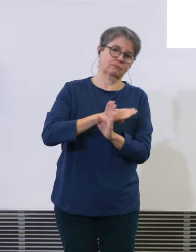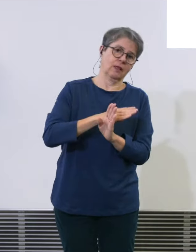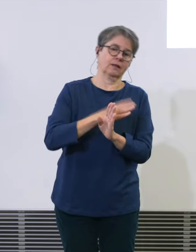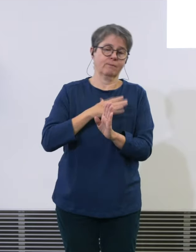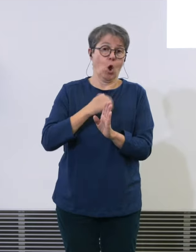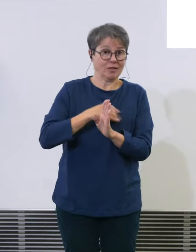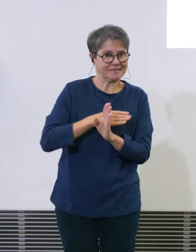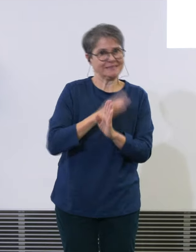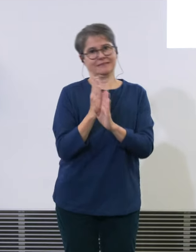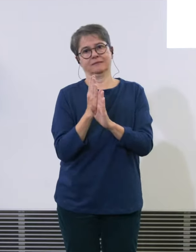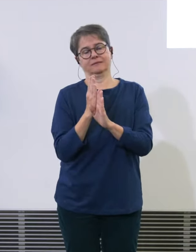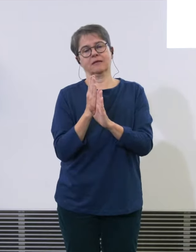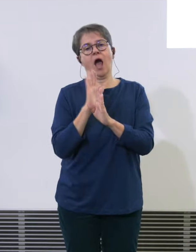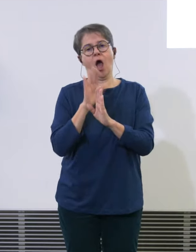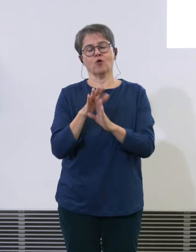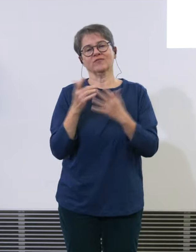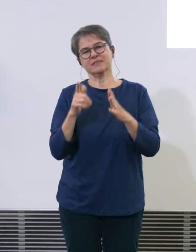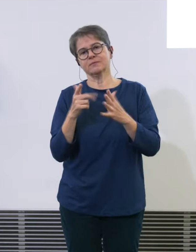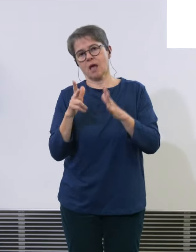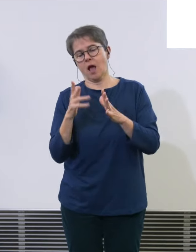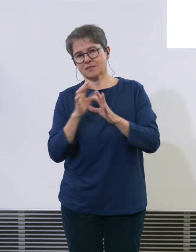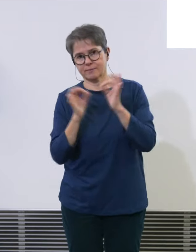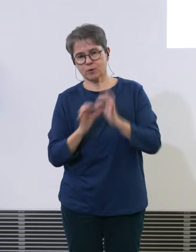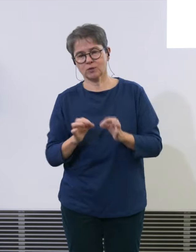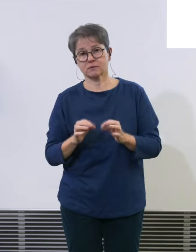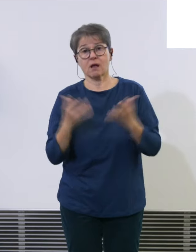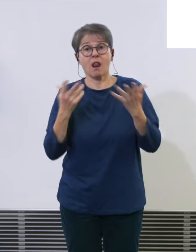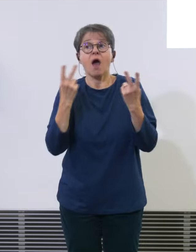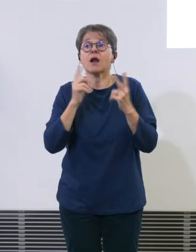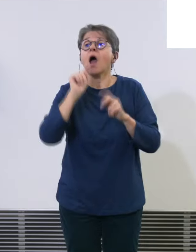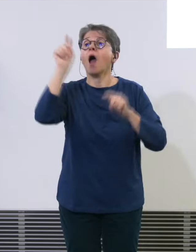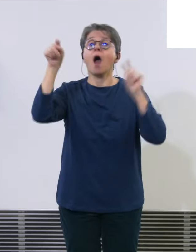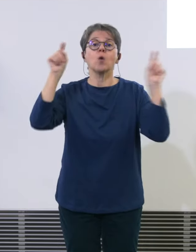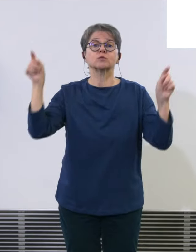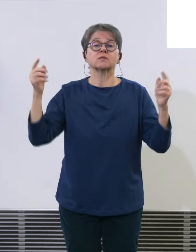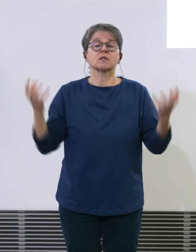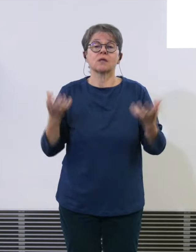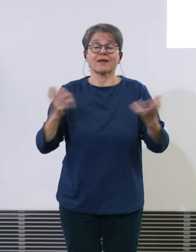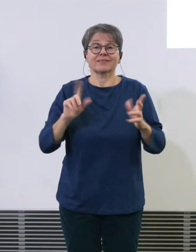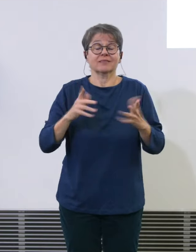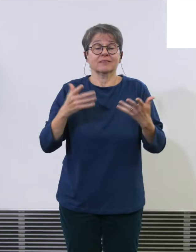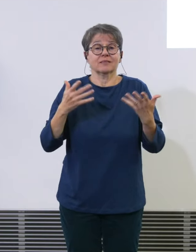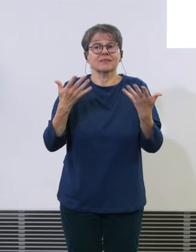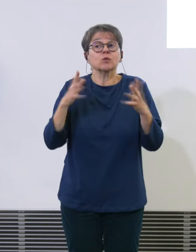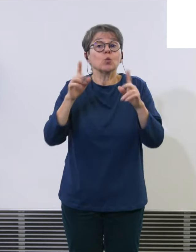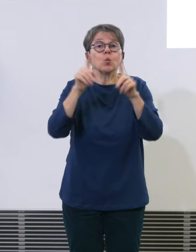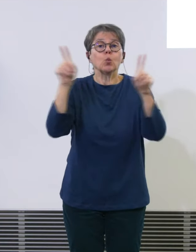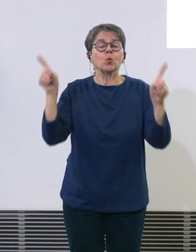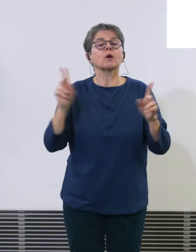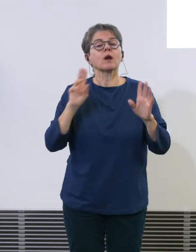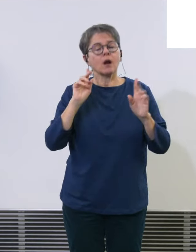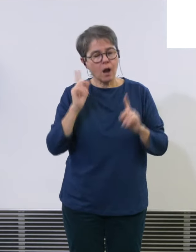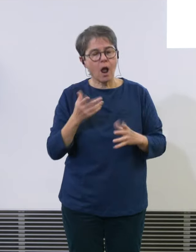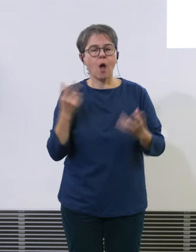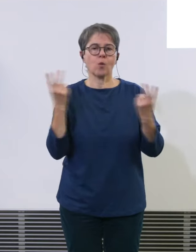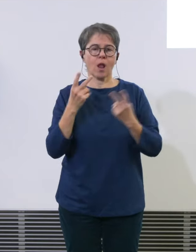es sind exogene Faktoren die dafür verantwortlich sind nicht nur das will ich an dieser Stelle auch gesagt haben da es auch Themen selber drin